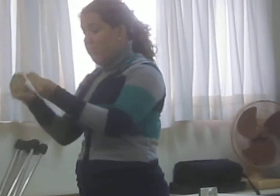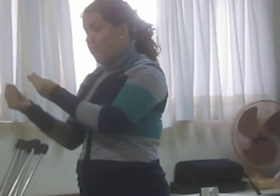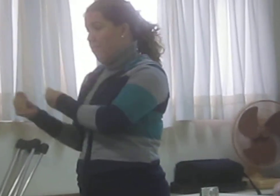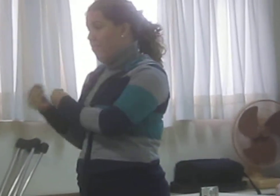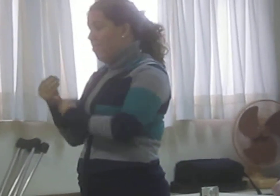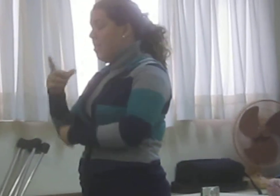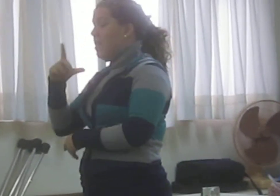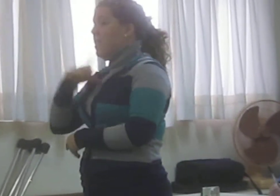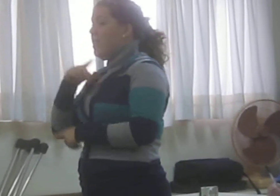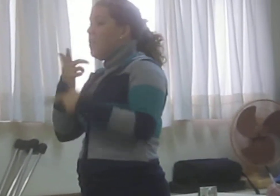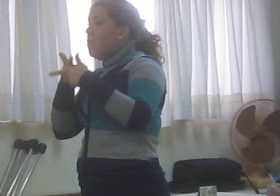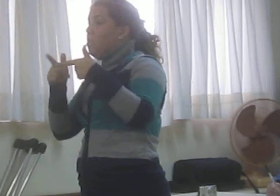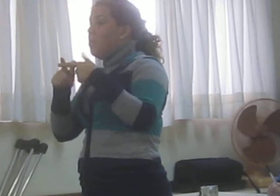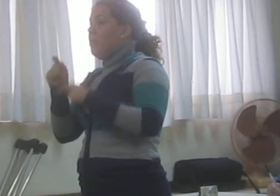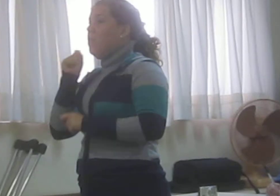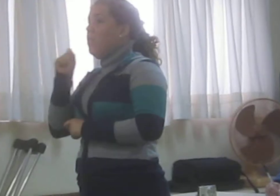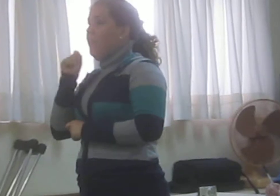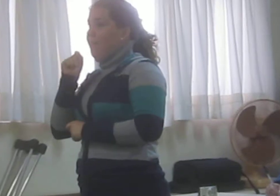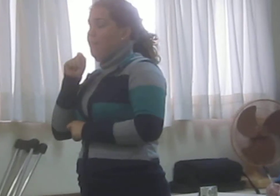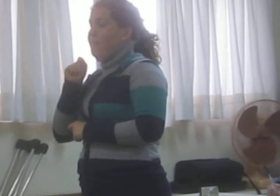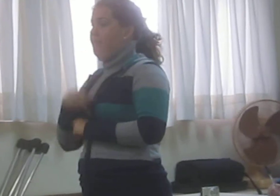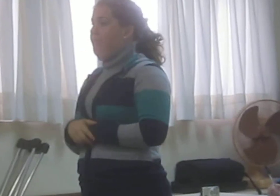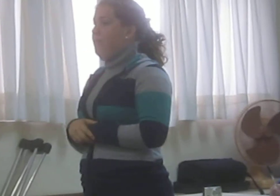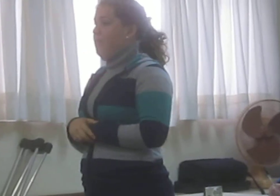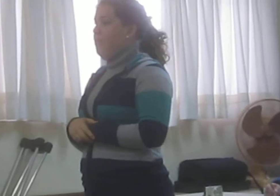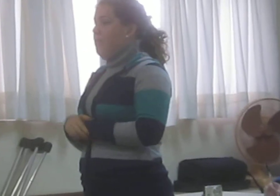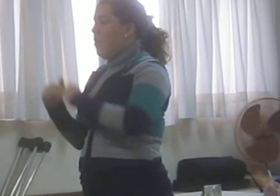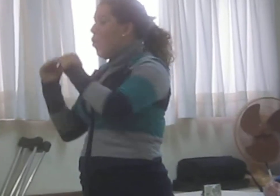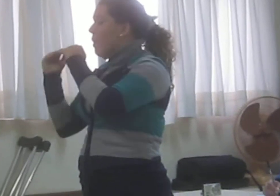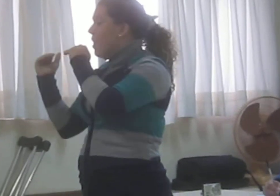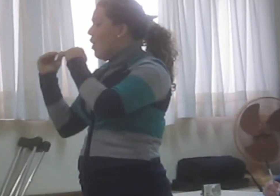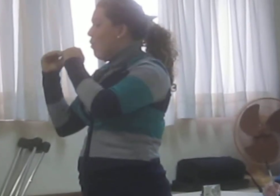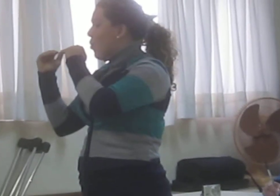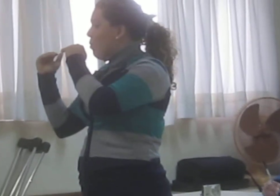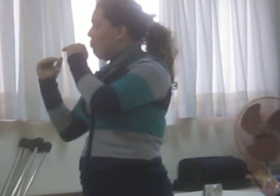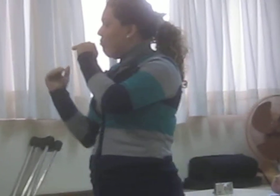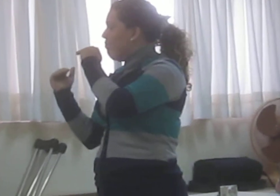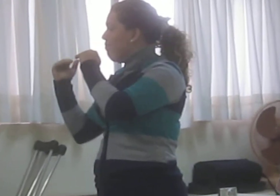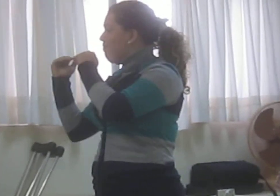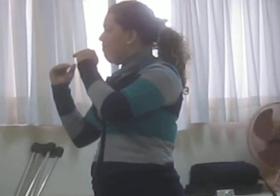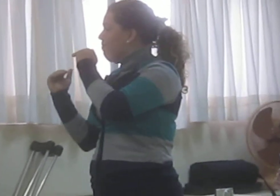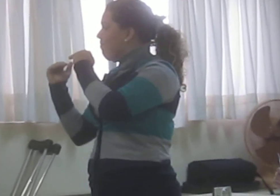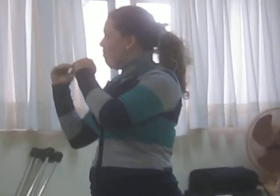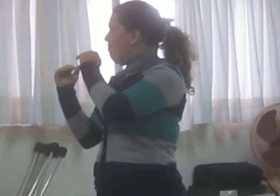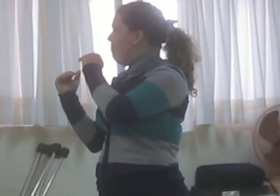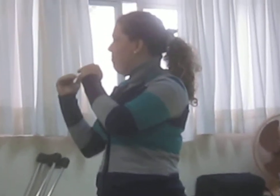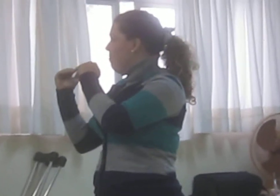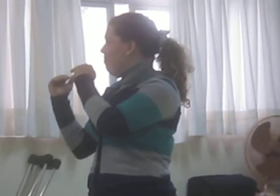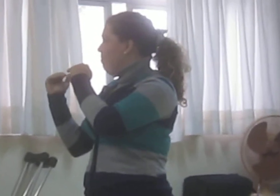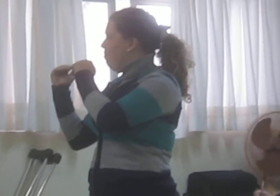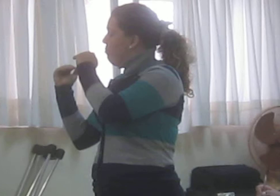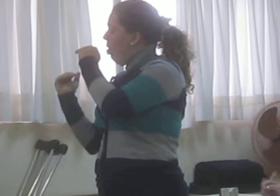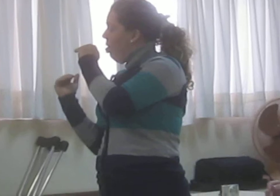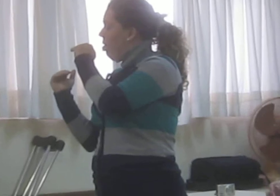baixa, assim, de... Língua, posicionais. Exatamente, né?